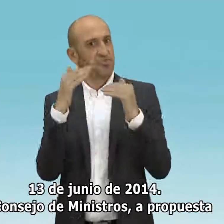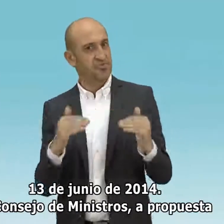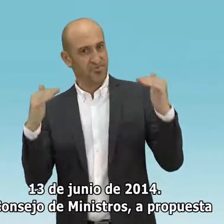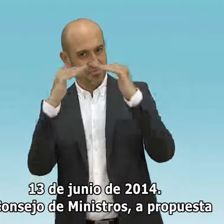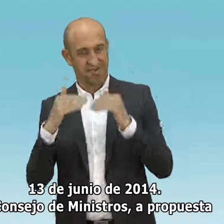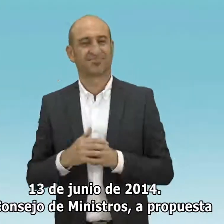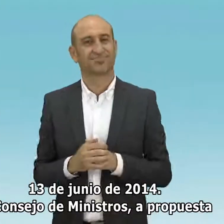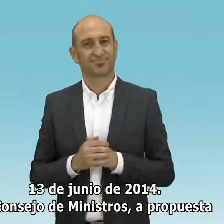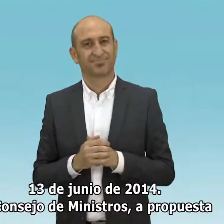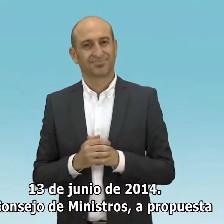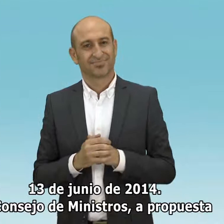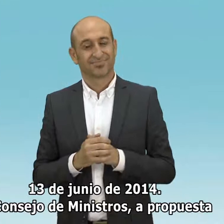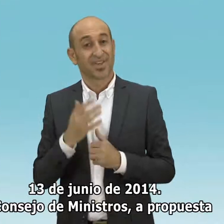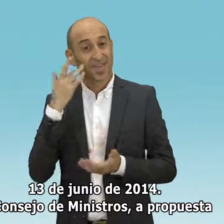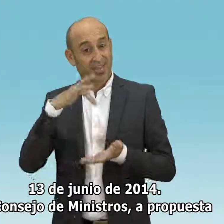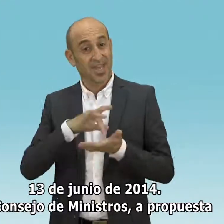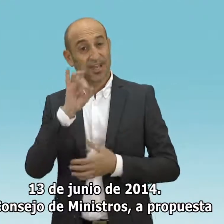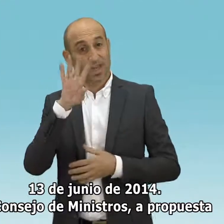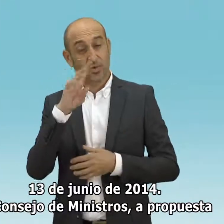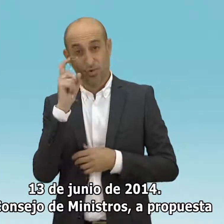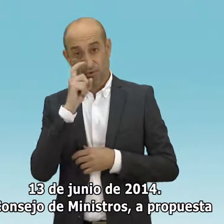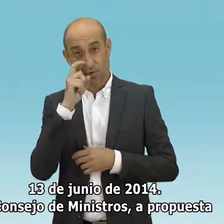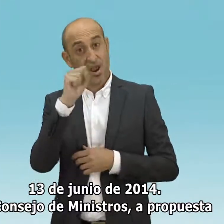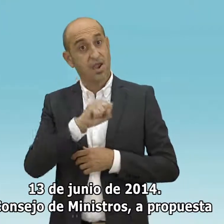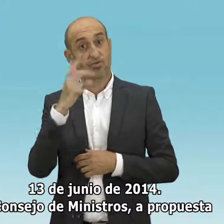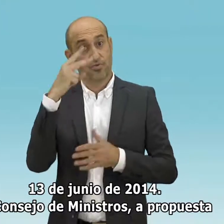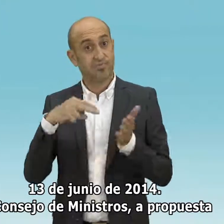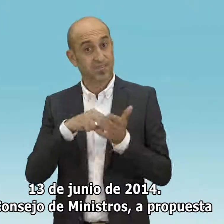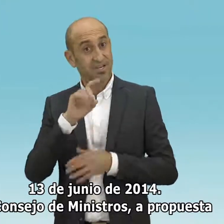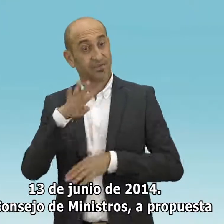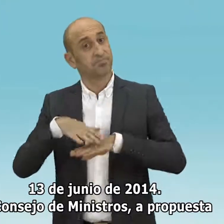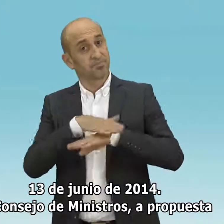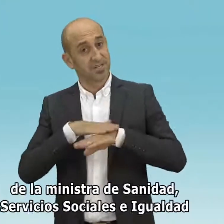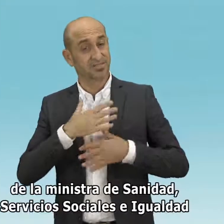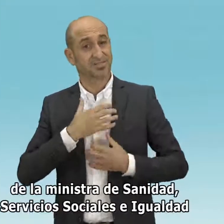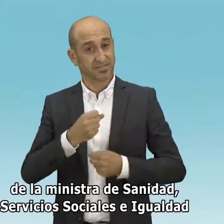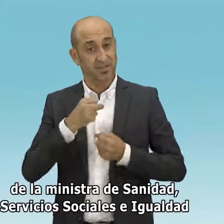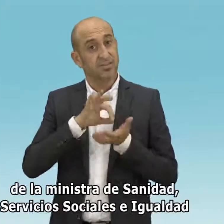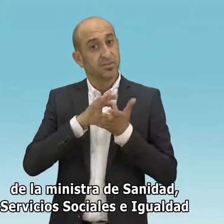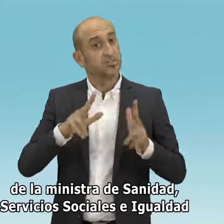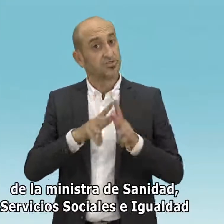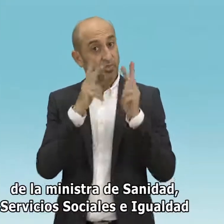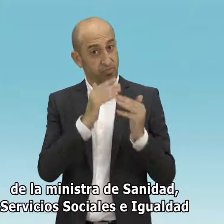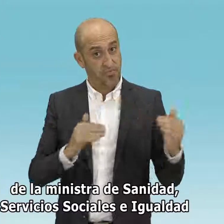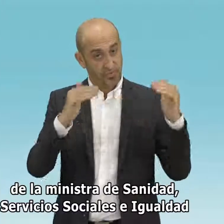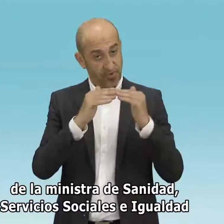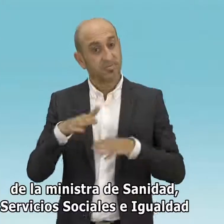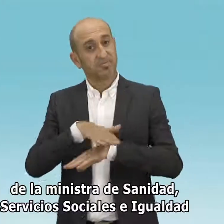13 de junio de 2014, el Consejo de Ministros, a propuesta de la Ministra de Sanidad, Servicios Sociales e